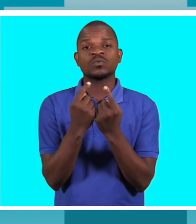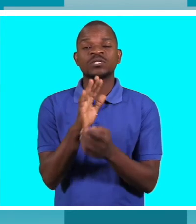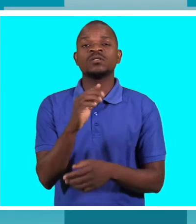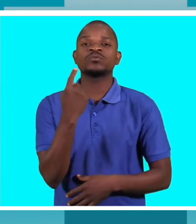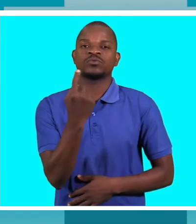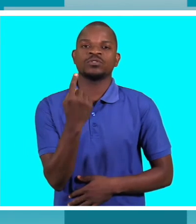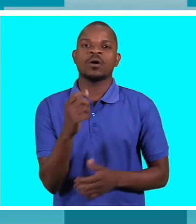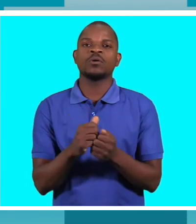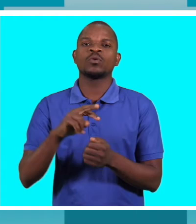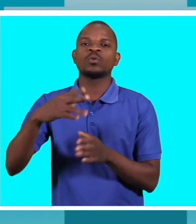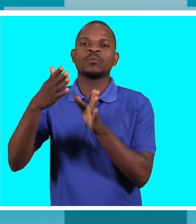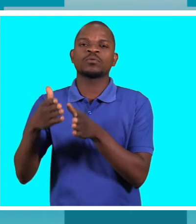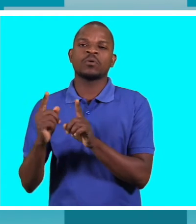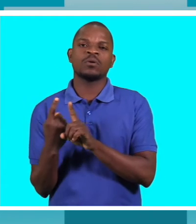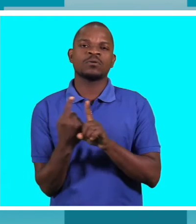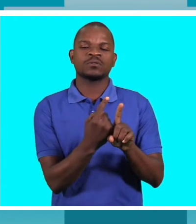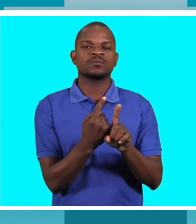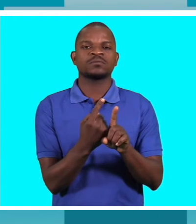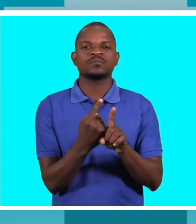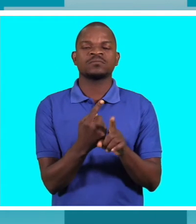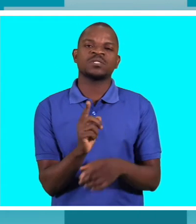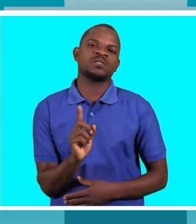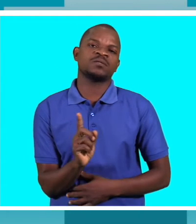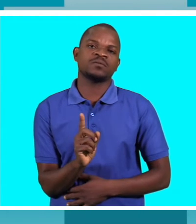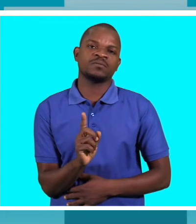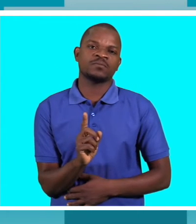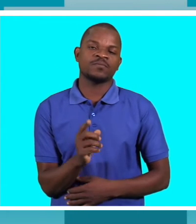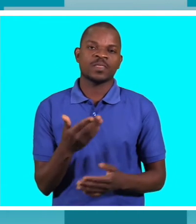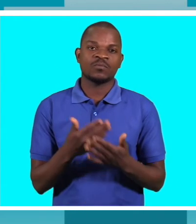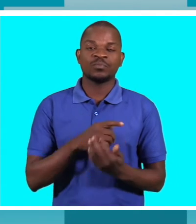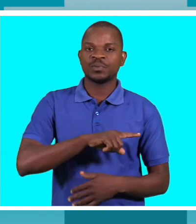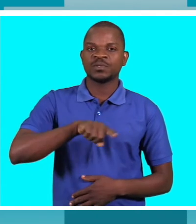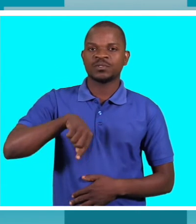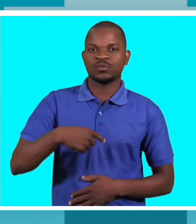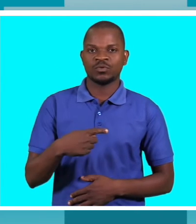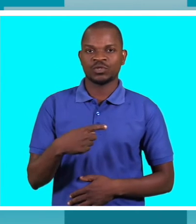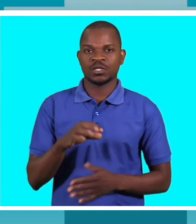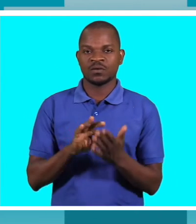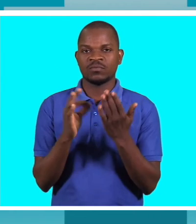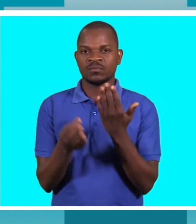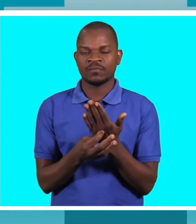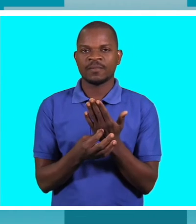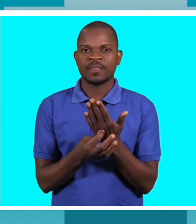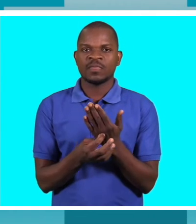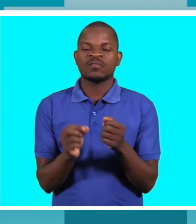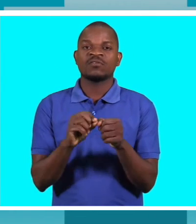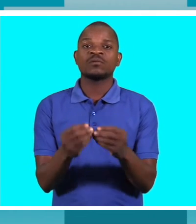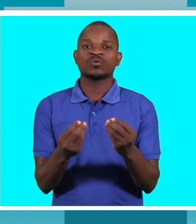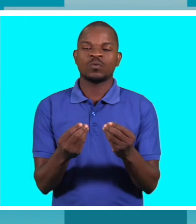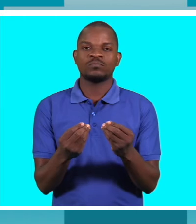acompanhado pela terceira ou a segunda pessoa daí que nós temos parte das nossas enfermeiras treinadas